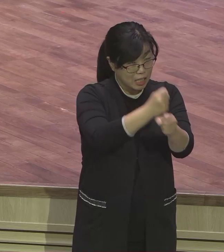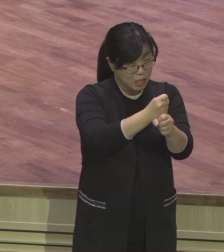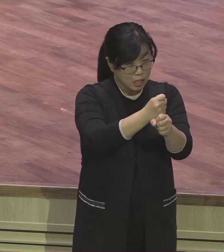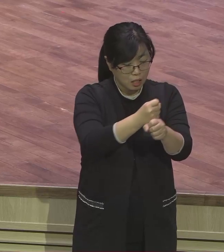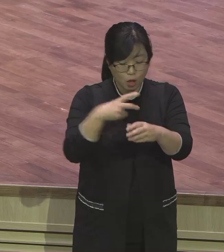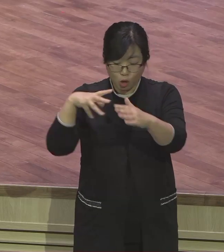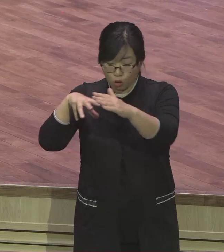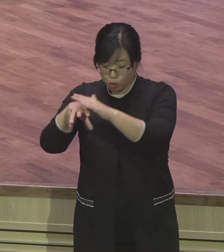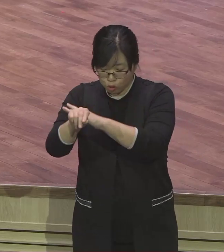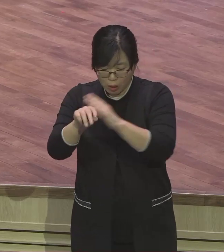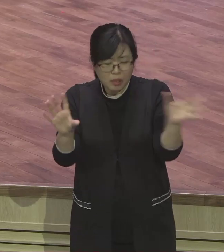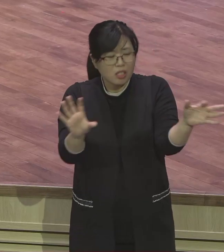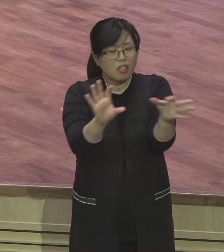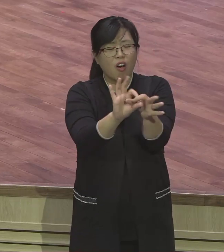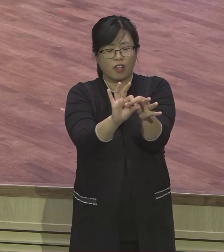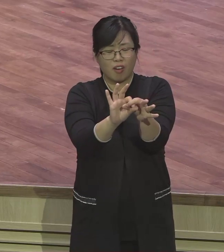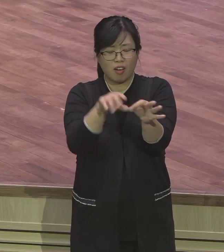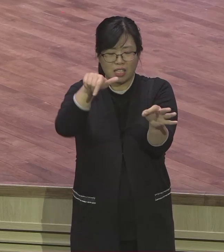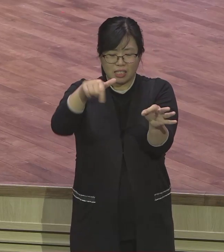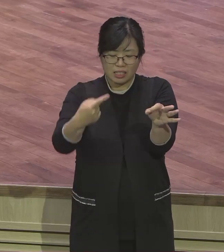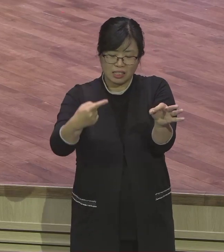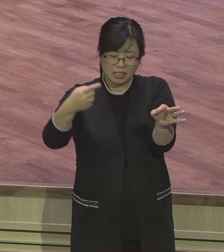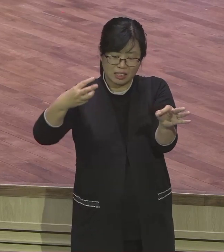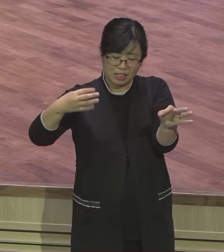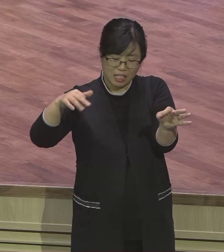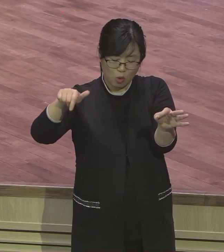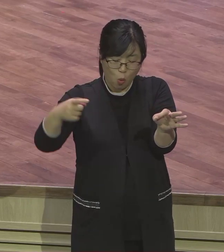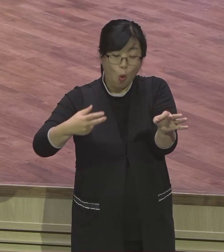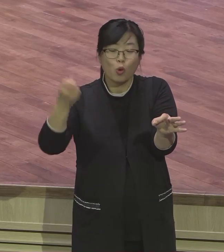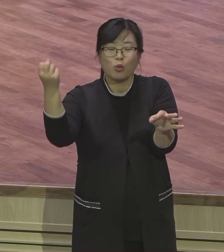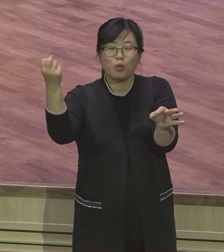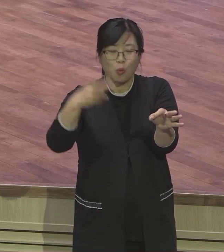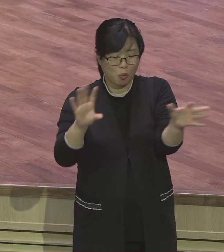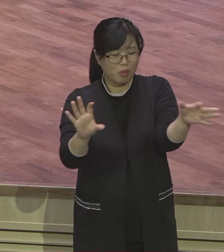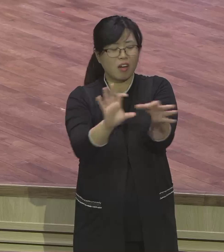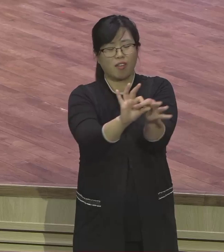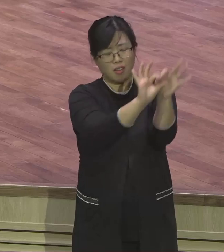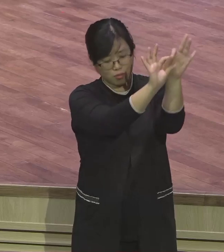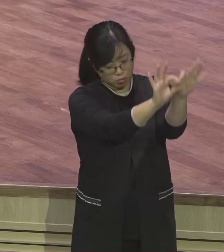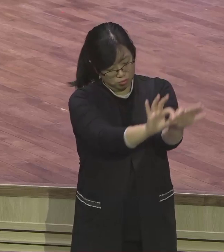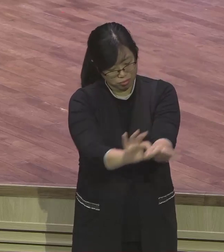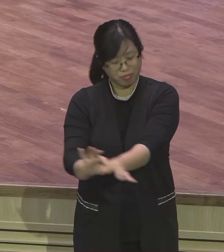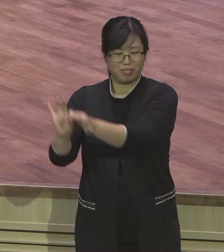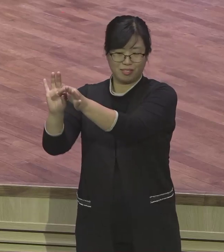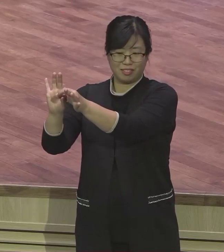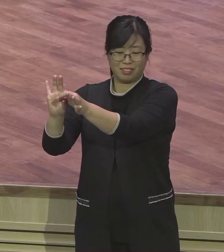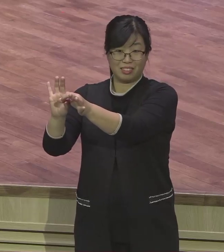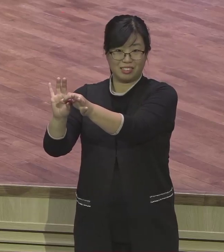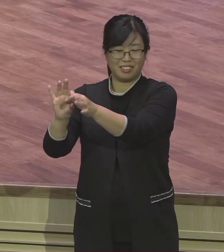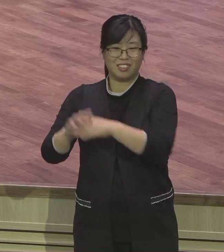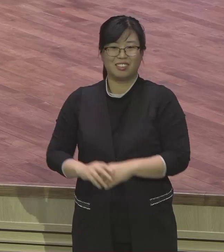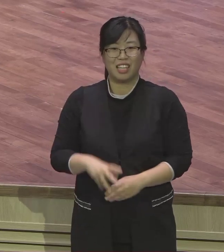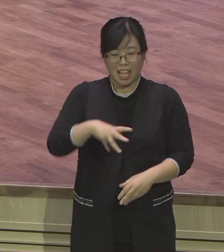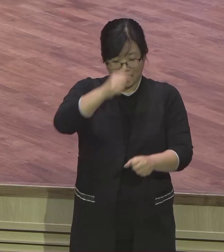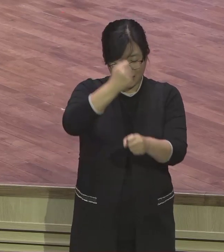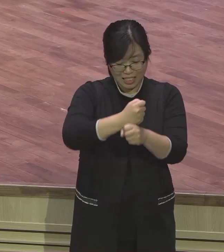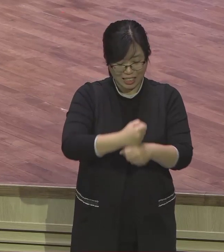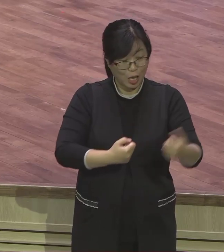요셉의 언약적 이 죽음에 이어지는 내용이 기록되어 있습니다. 요셉이 죽잖아요. 50장에 끝났습니다. 주류국기